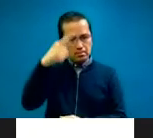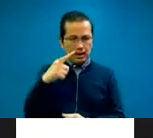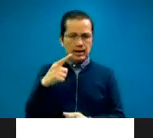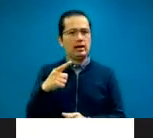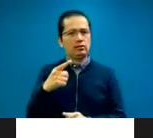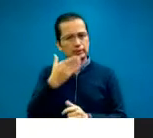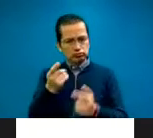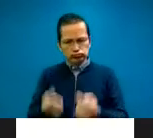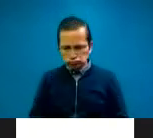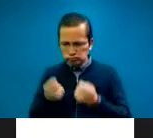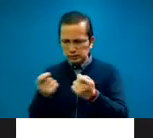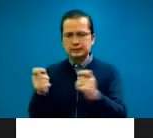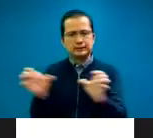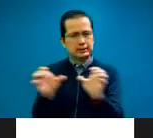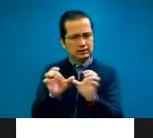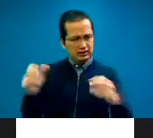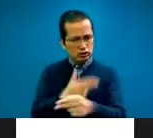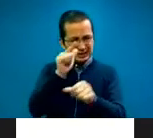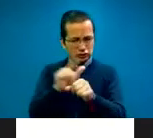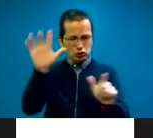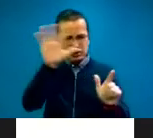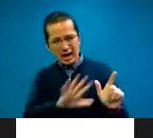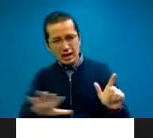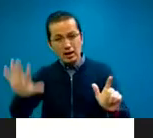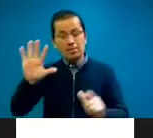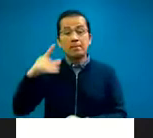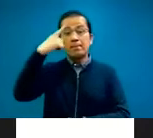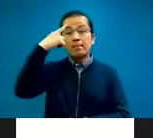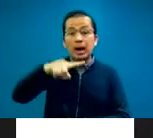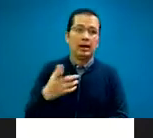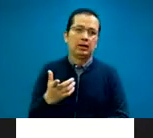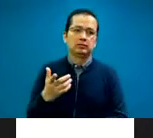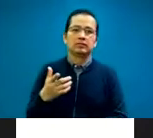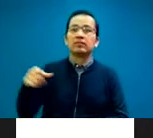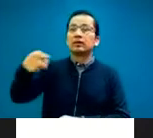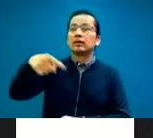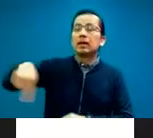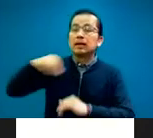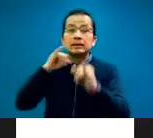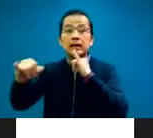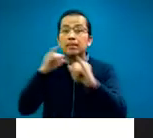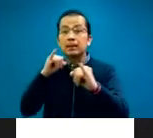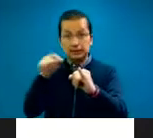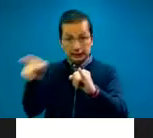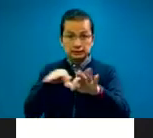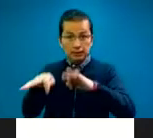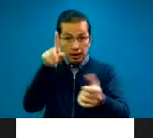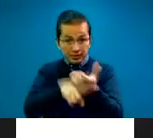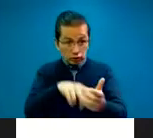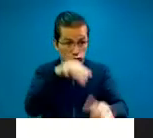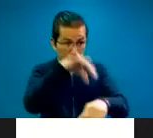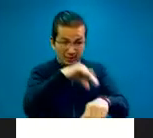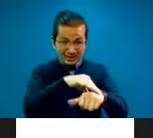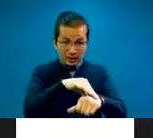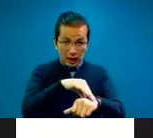y que todos los intérpretes en el área médica que practican, sin importar el estado, en qué estado se encuentren, que